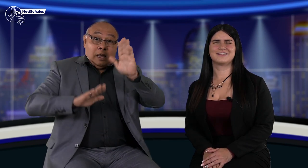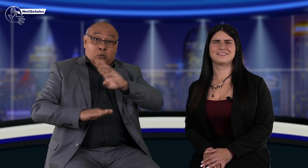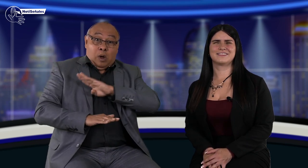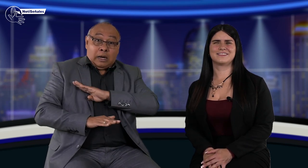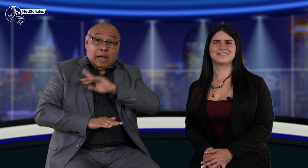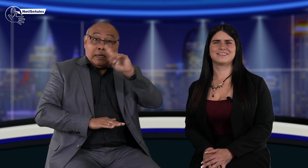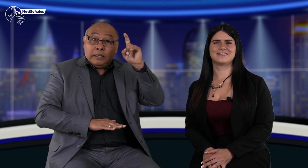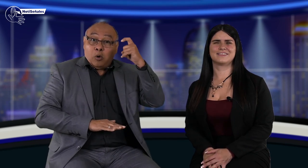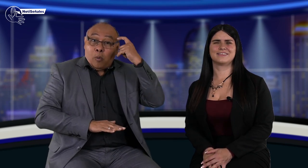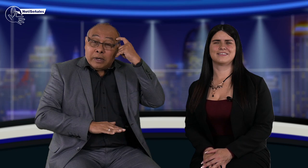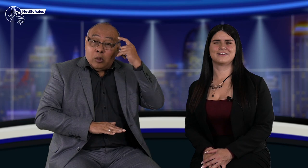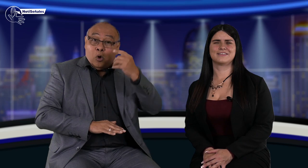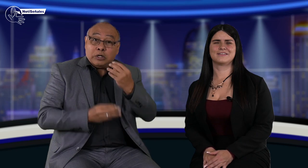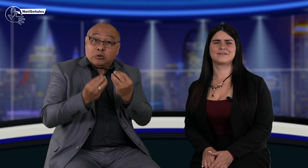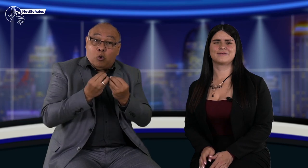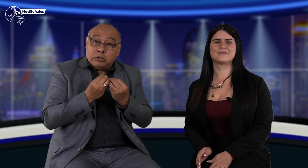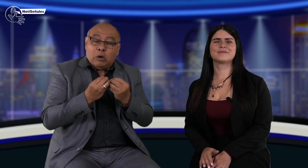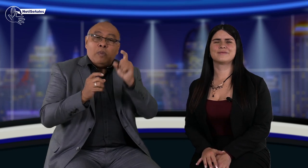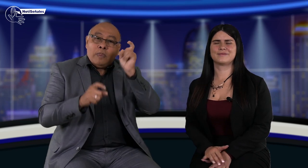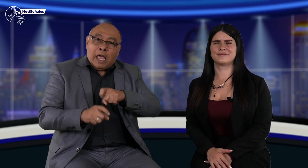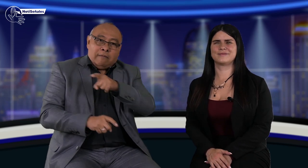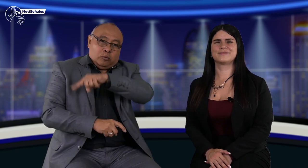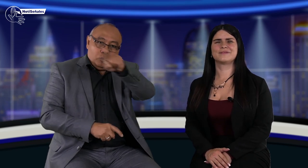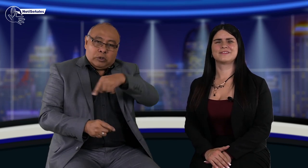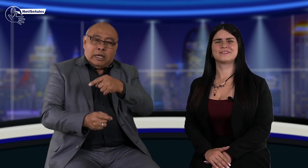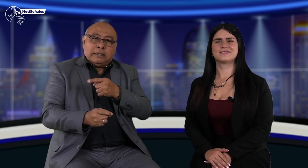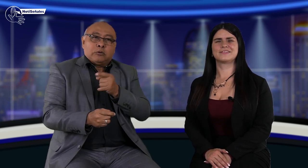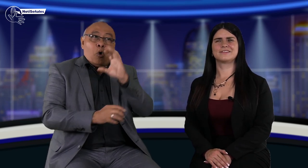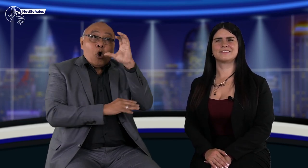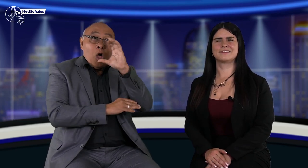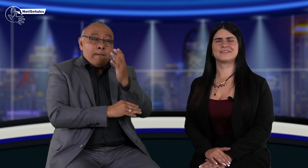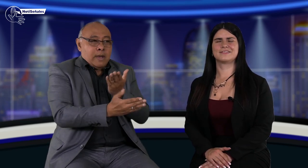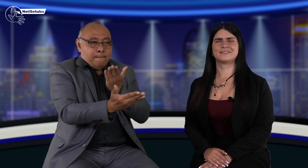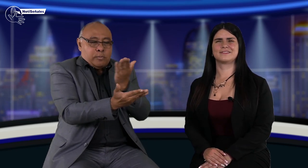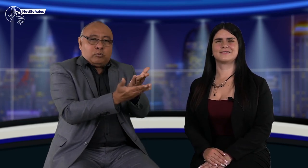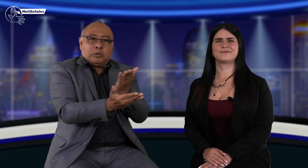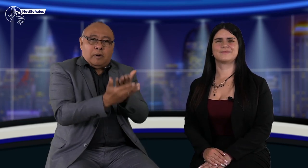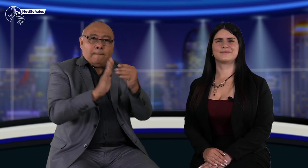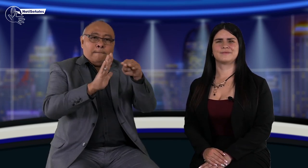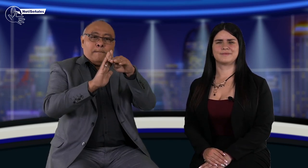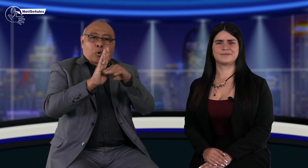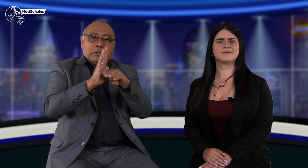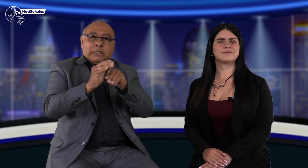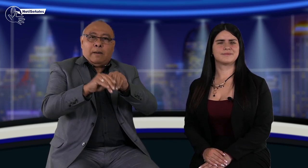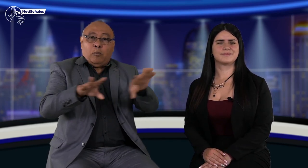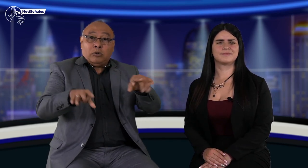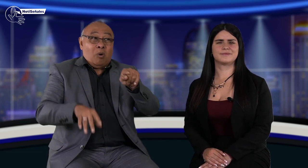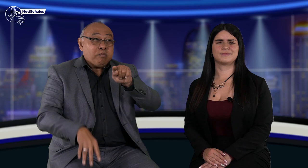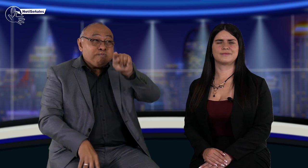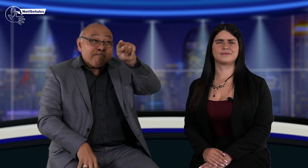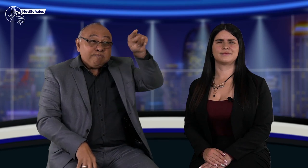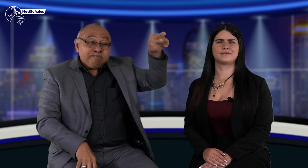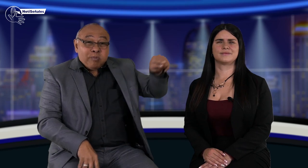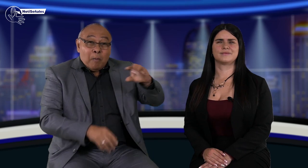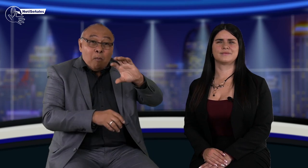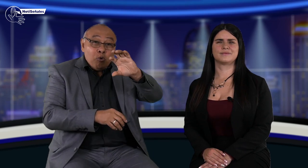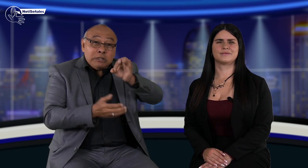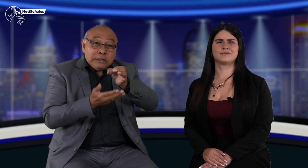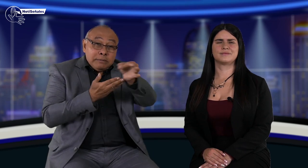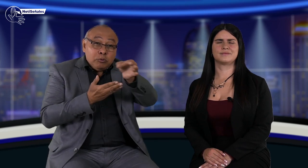realizaremos sobre este tema, que es fundamental pues debemos proponer a los candidatos, a las alcaldías, gobernaciones y consejos de los diferentes